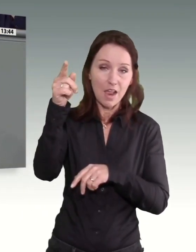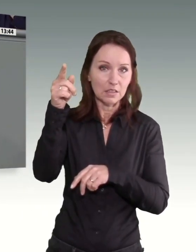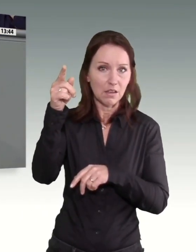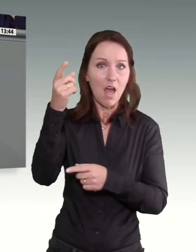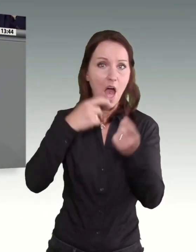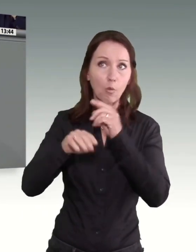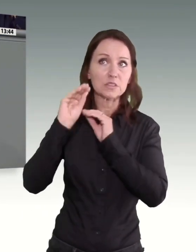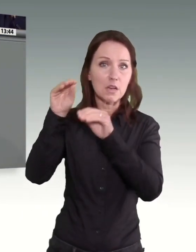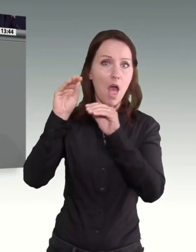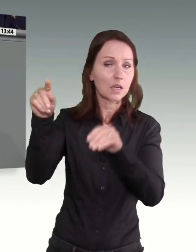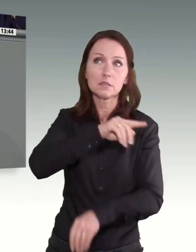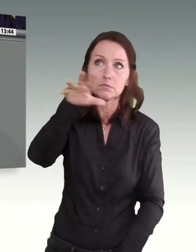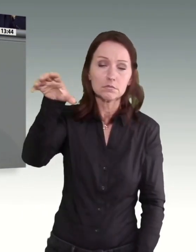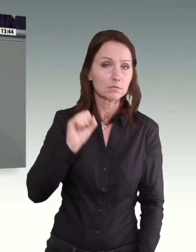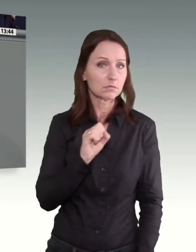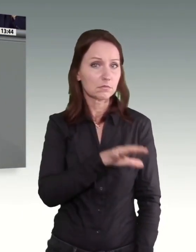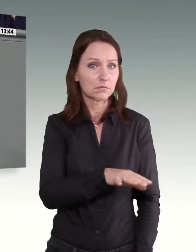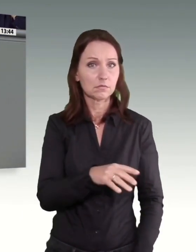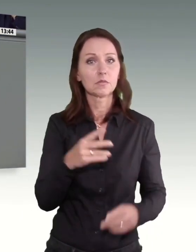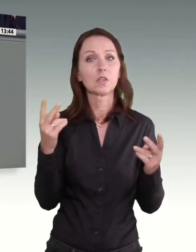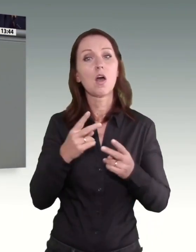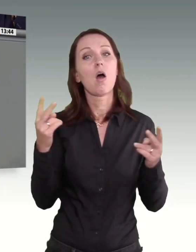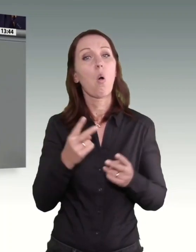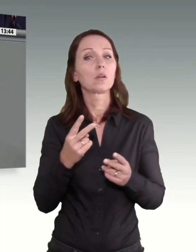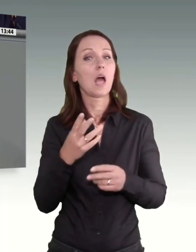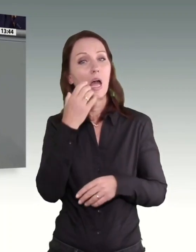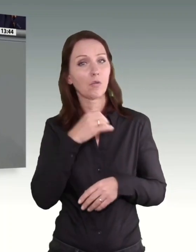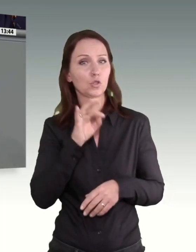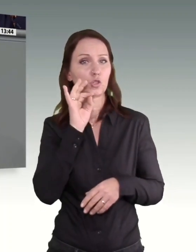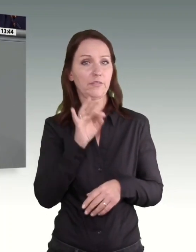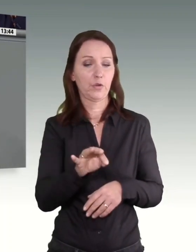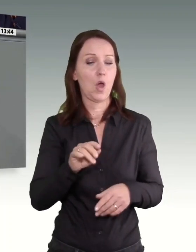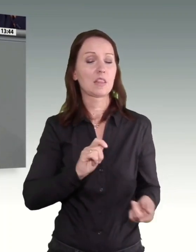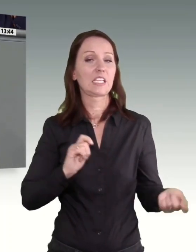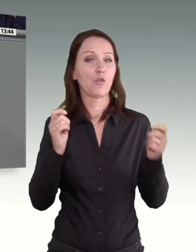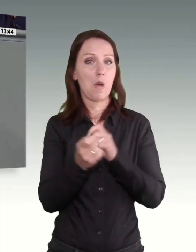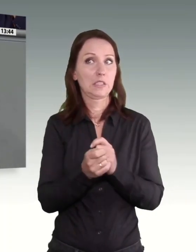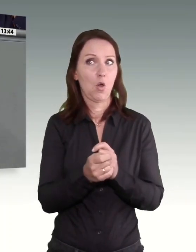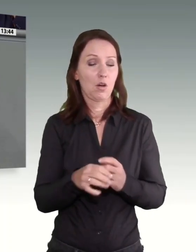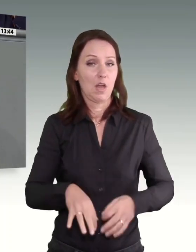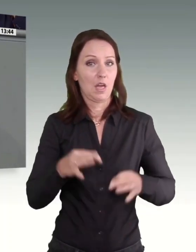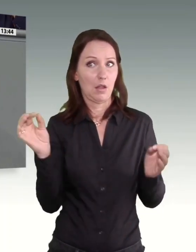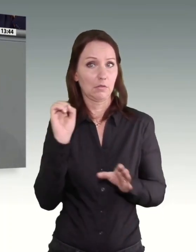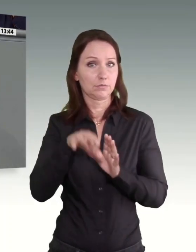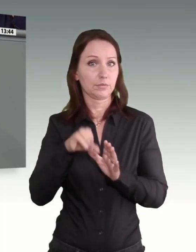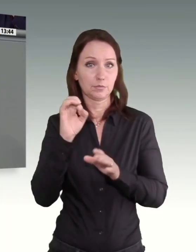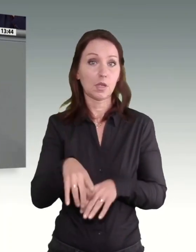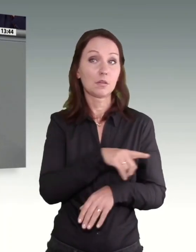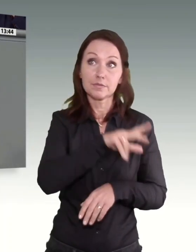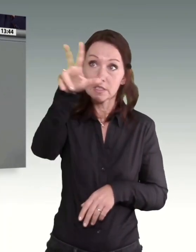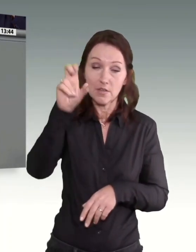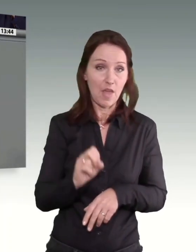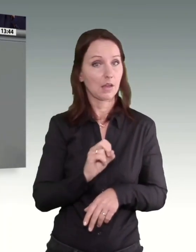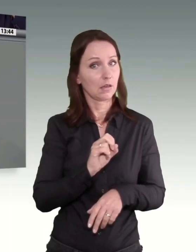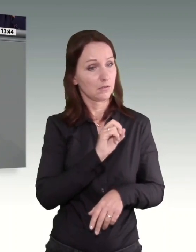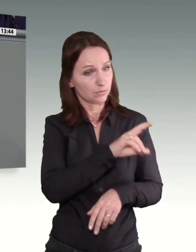überweisen will oder in den Fonds für die ruinöse Transformation stecken will. Erhöhen Sie mit diesem Geld den